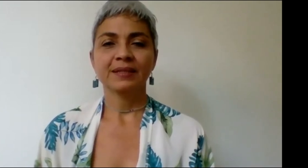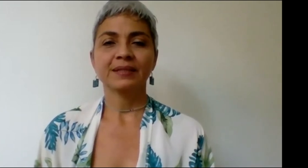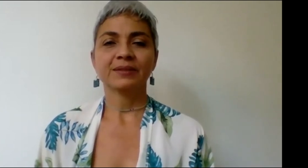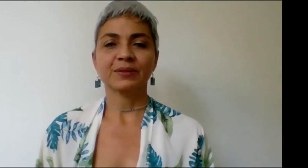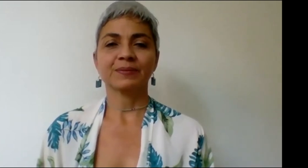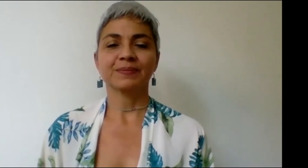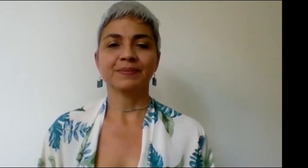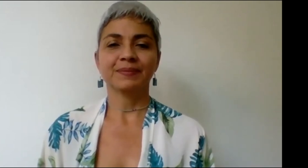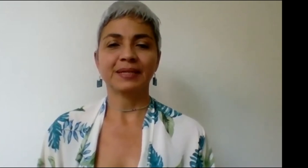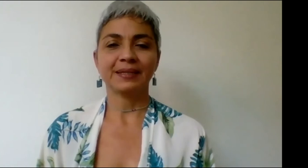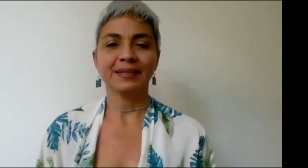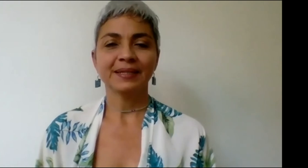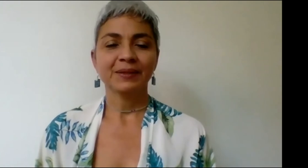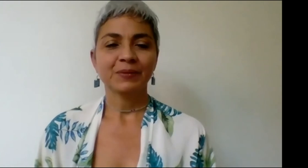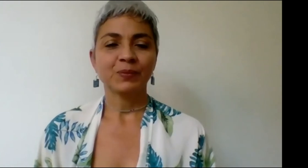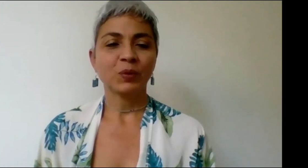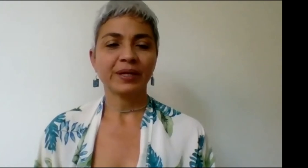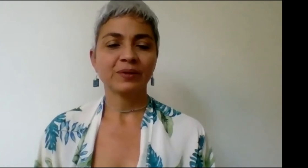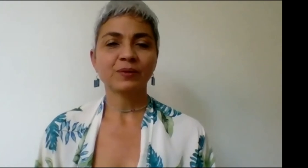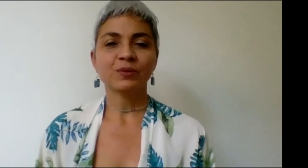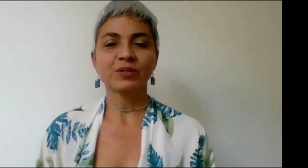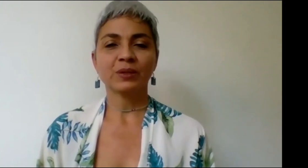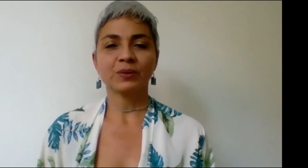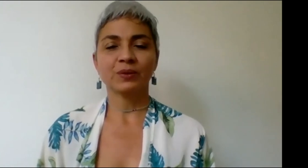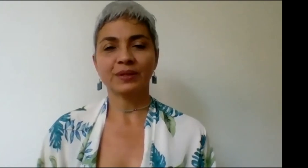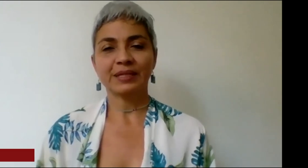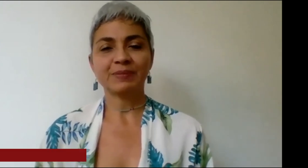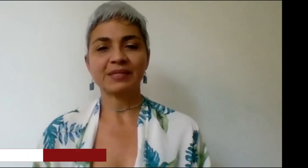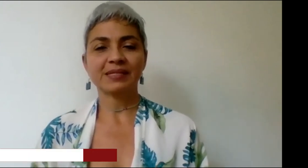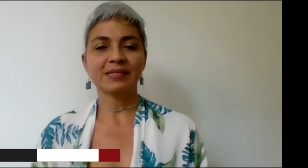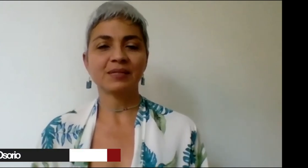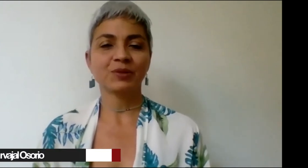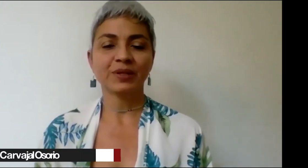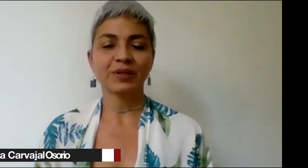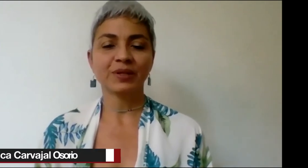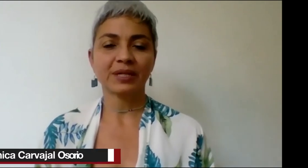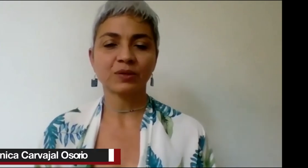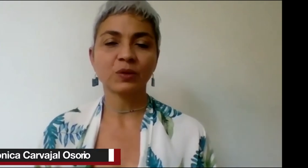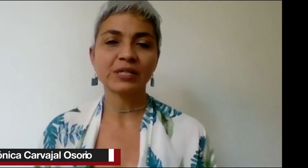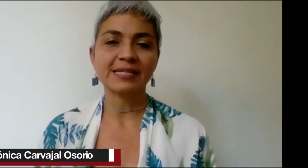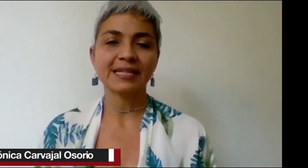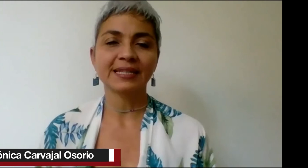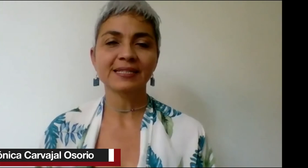Listo, vale. Bueno, un saludo inmensísimo a todos los asistentes.